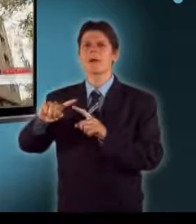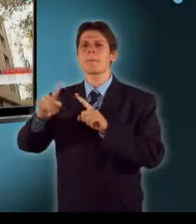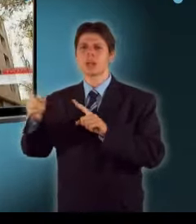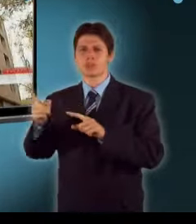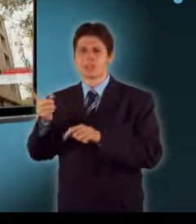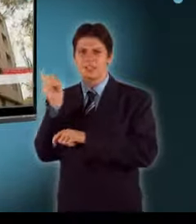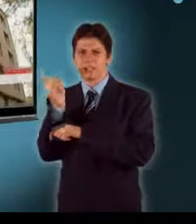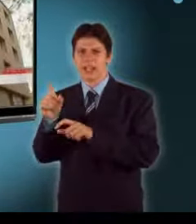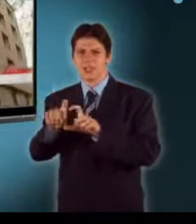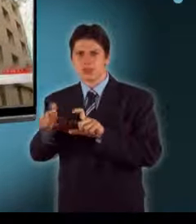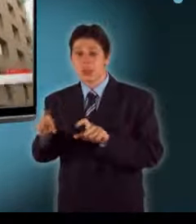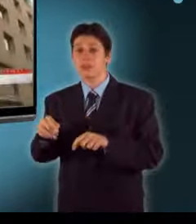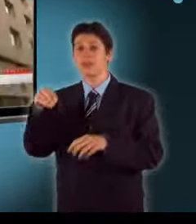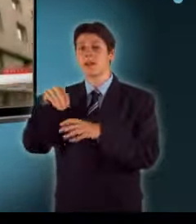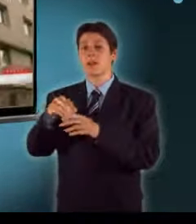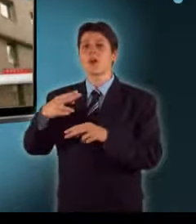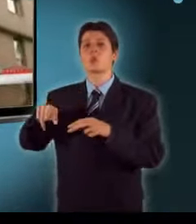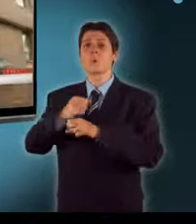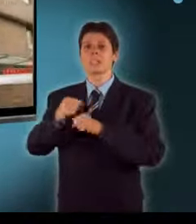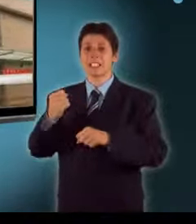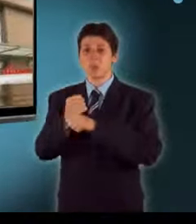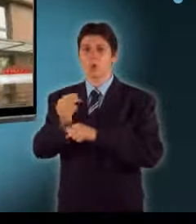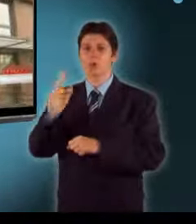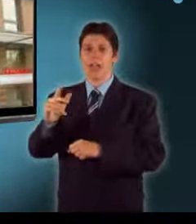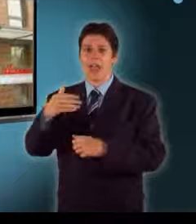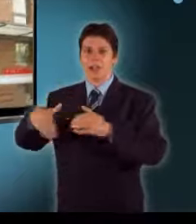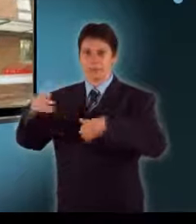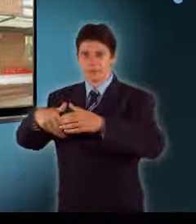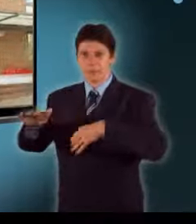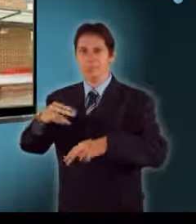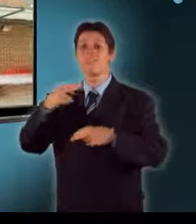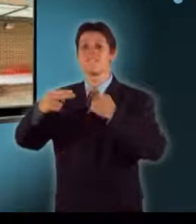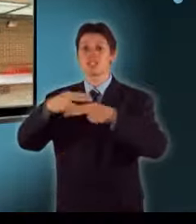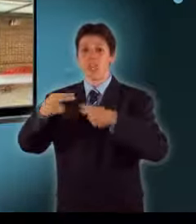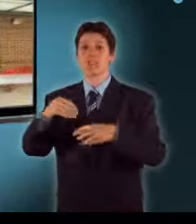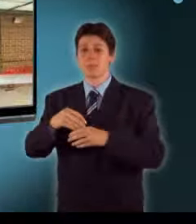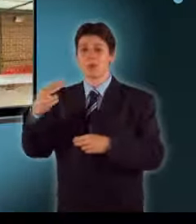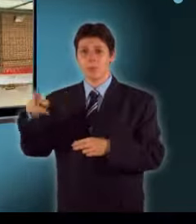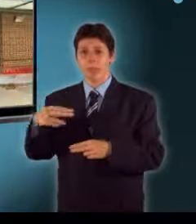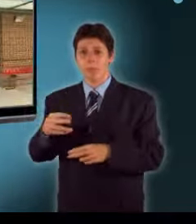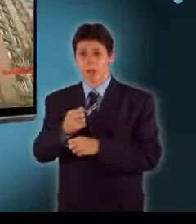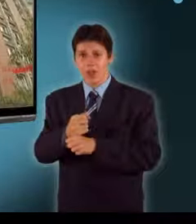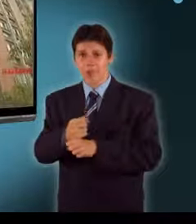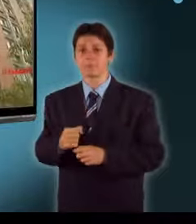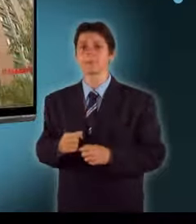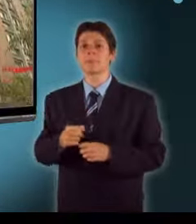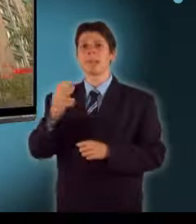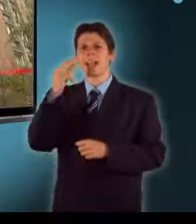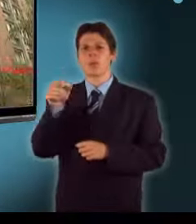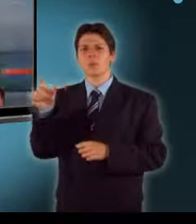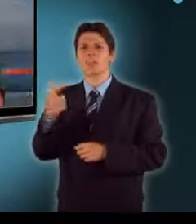dolgozónak kellett távoznia az épület átvizsgálása, még tart. A rendőrség két férfit keres a bombariadók miatt.